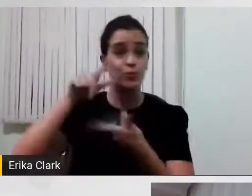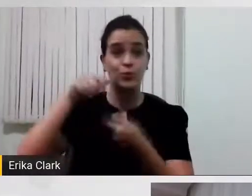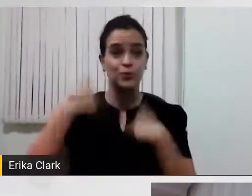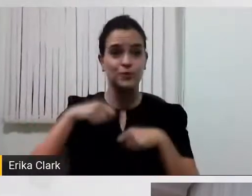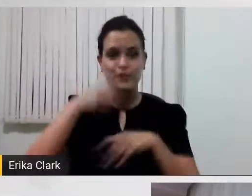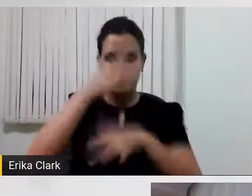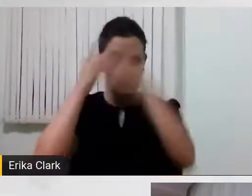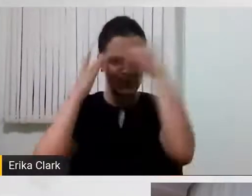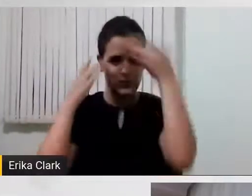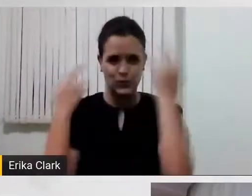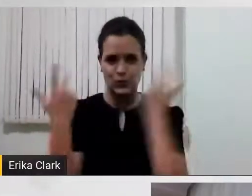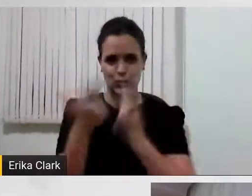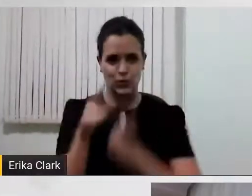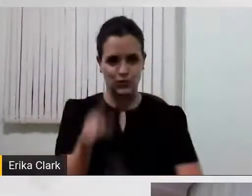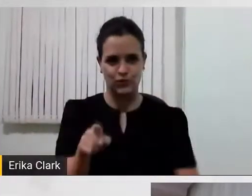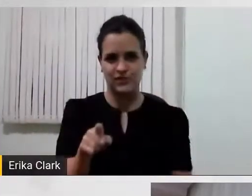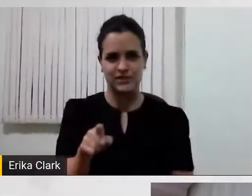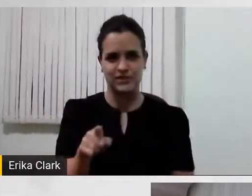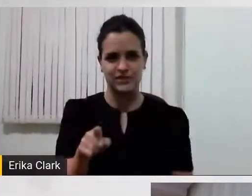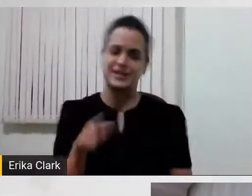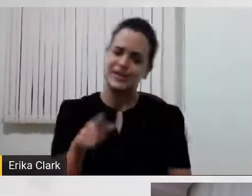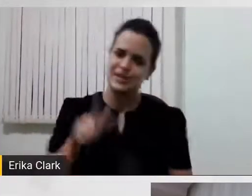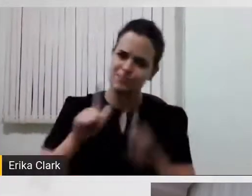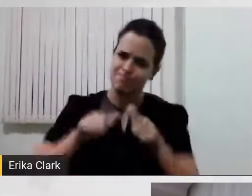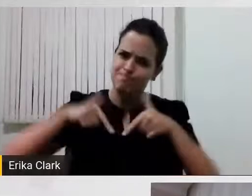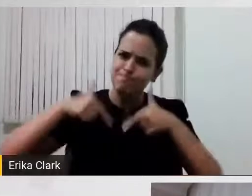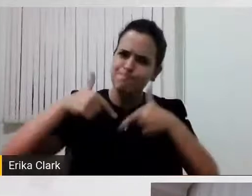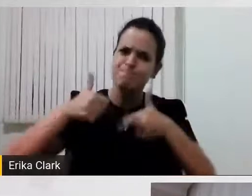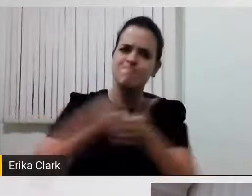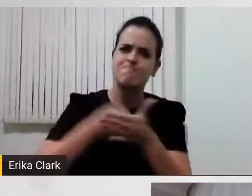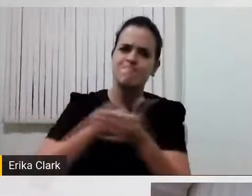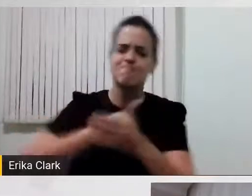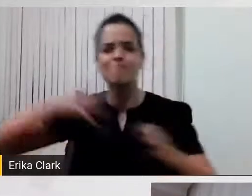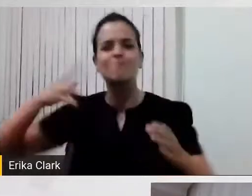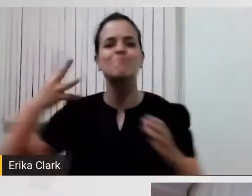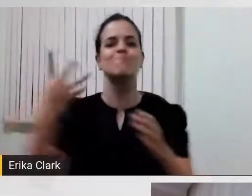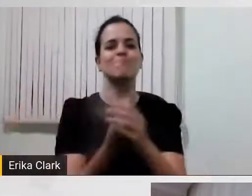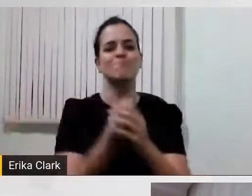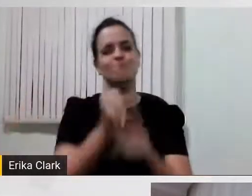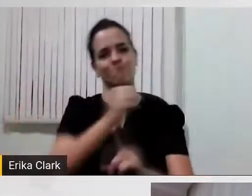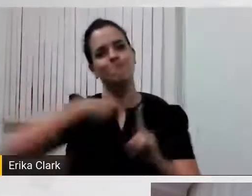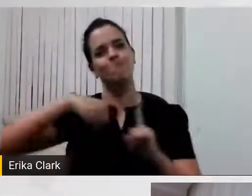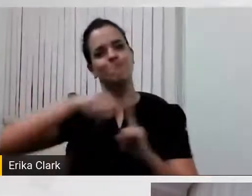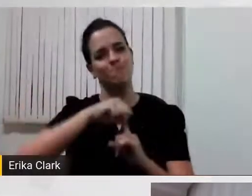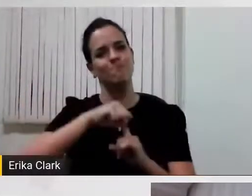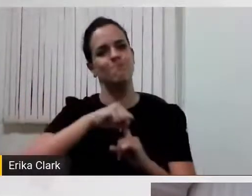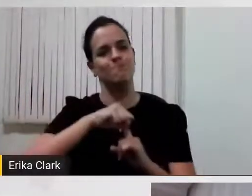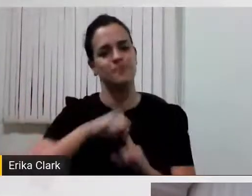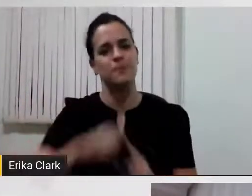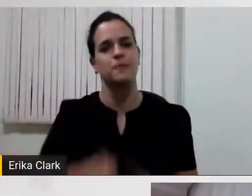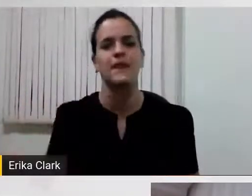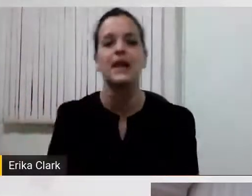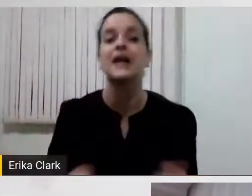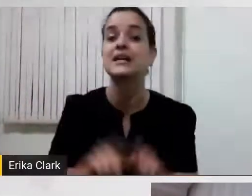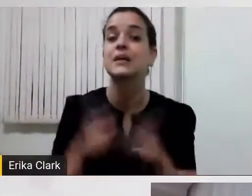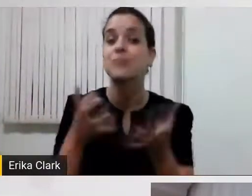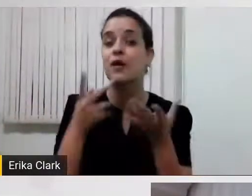nessa luta, nessa batalha pela inclusão social. e quero dizer aos nossos internautas que,